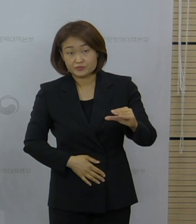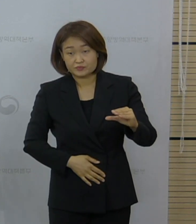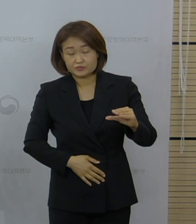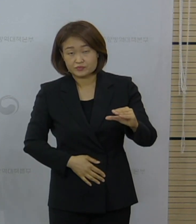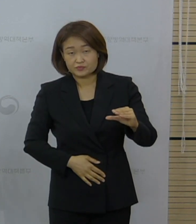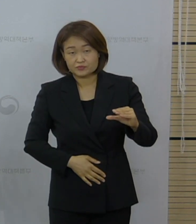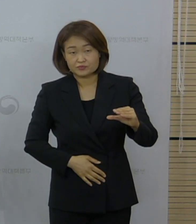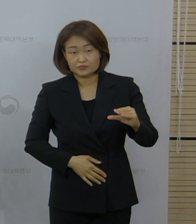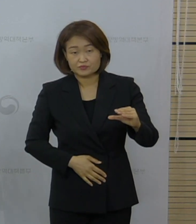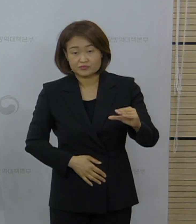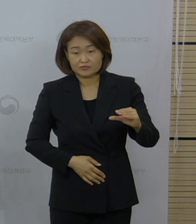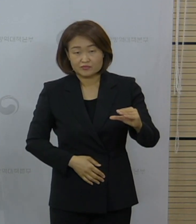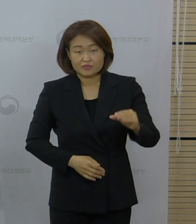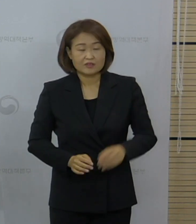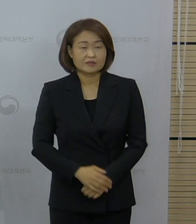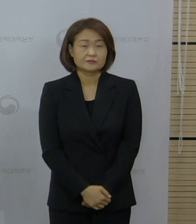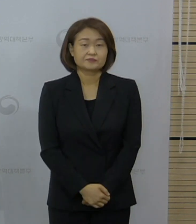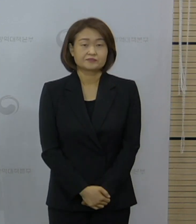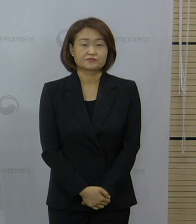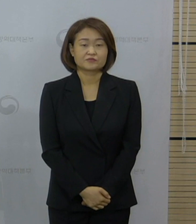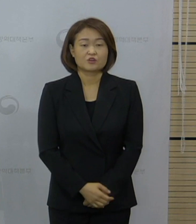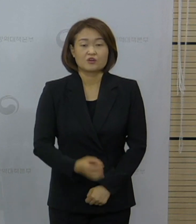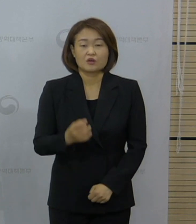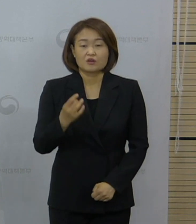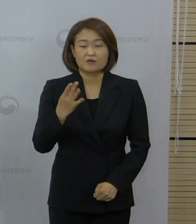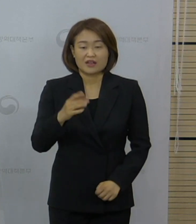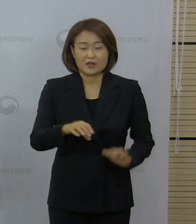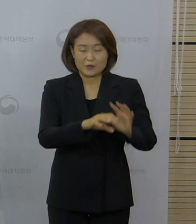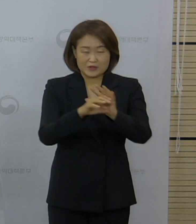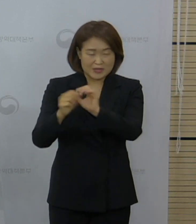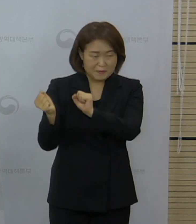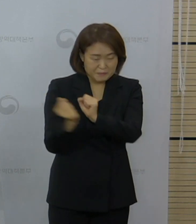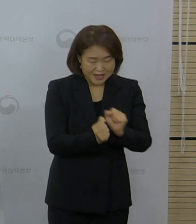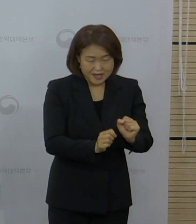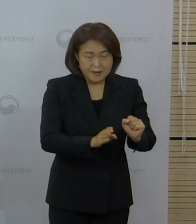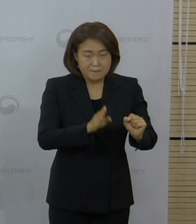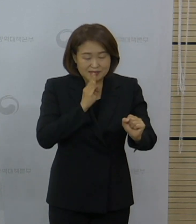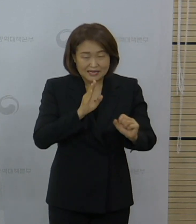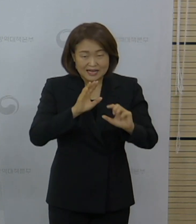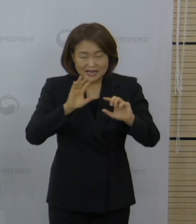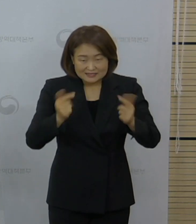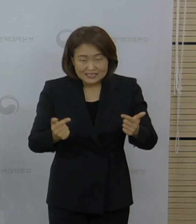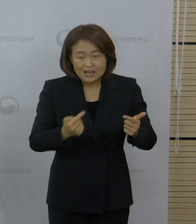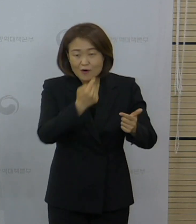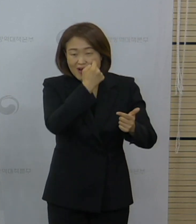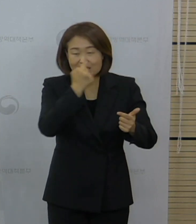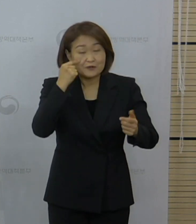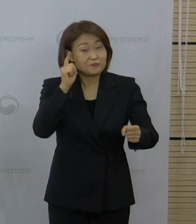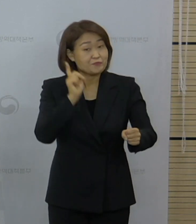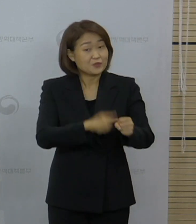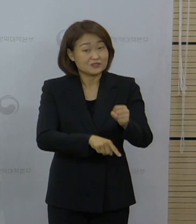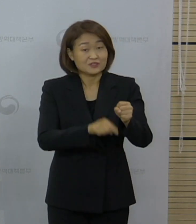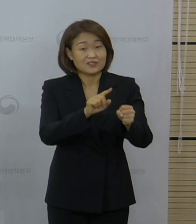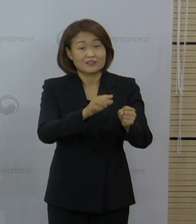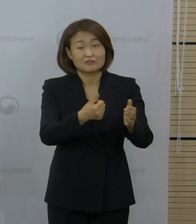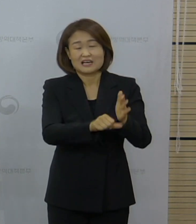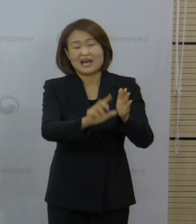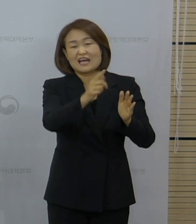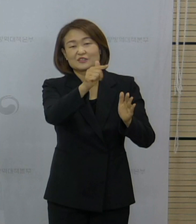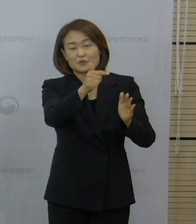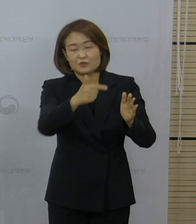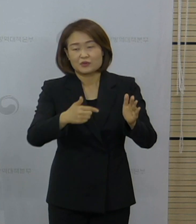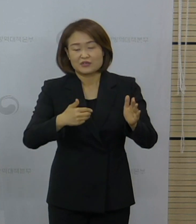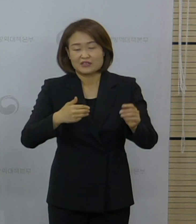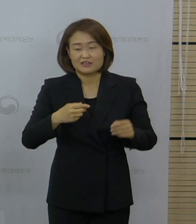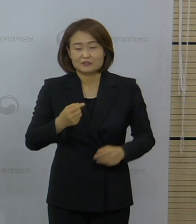기준을 삼는 그런 확정검사용은 아니고 어디까지나 보조적 검사로서 감염의 후보가 될 수 있는 분들을 빠르게